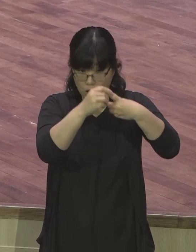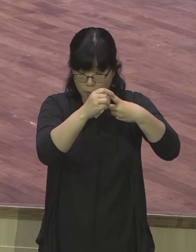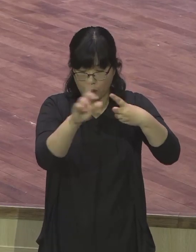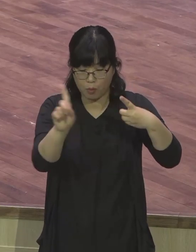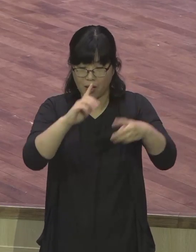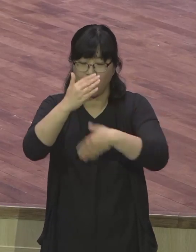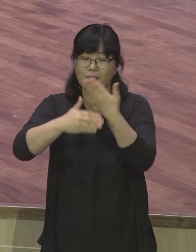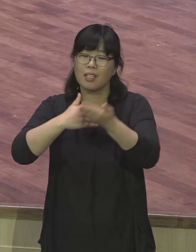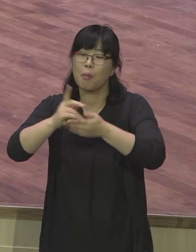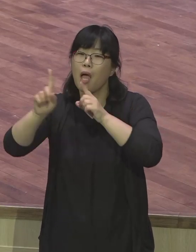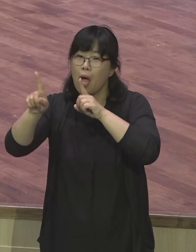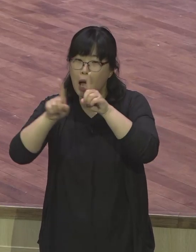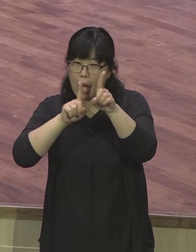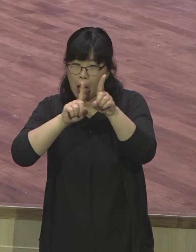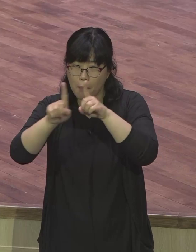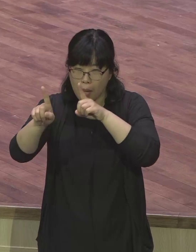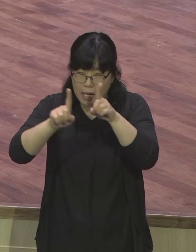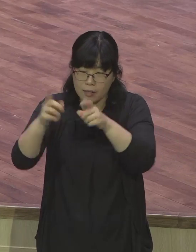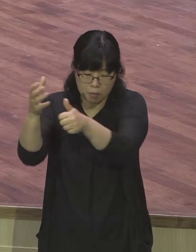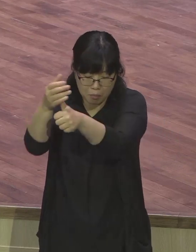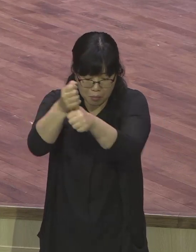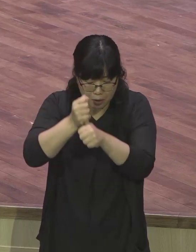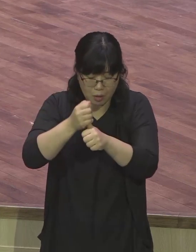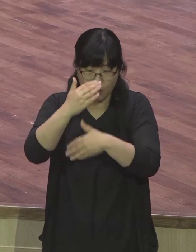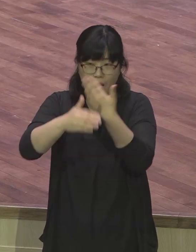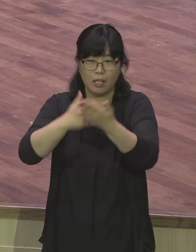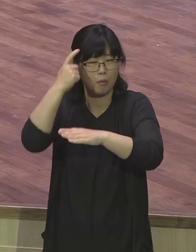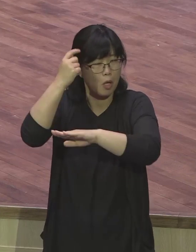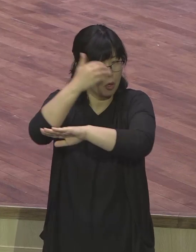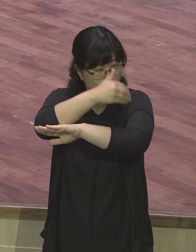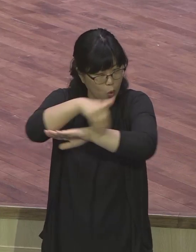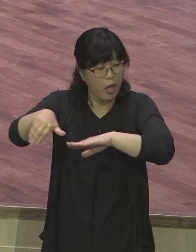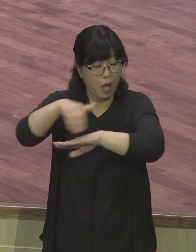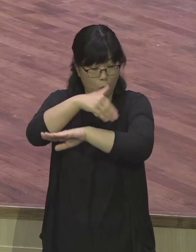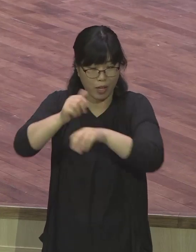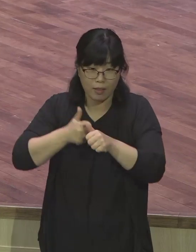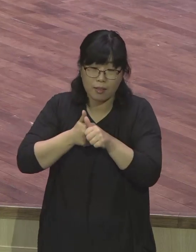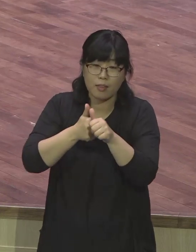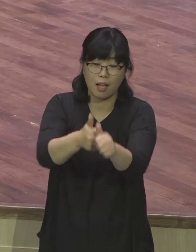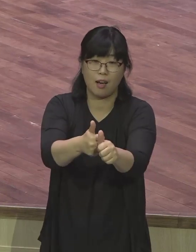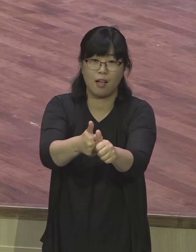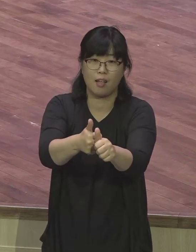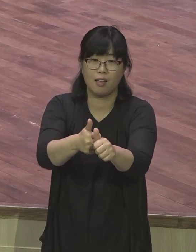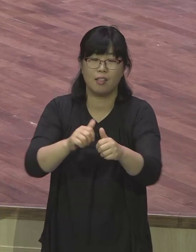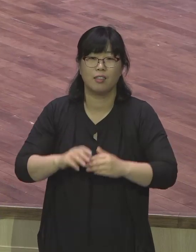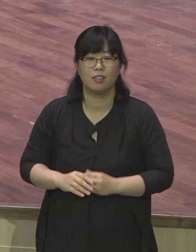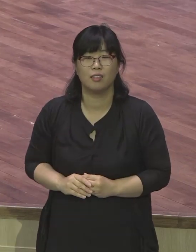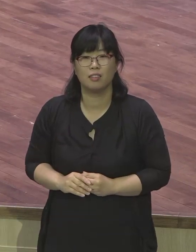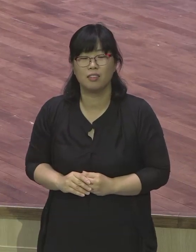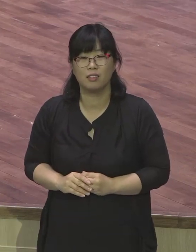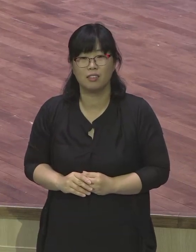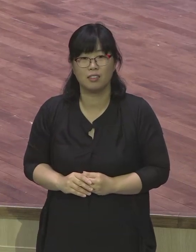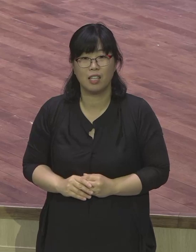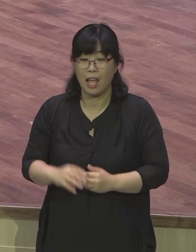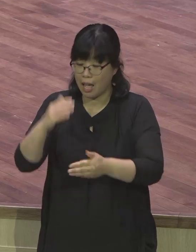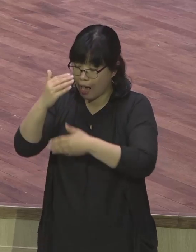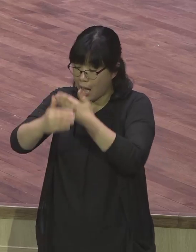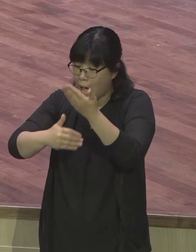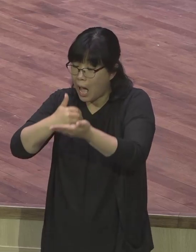하나님의 계획 속으로 들어간다는 것입니다 우리가 하나님의 말씀을 붙잡을 때 또 우리가 하나님의 언약을 붙잡을